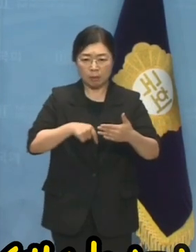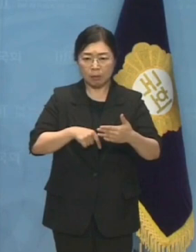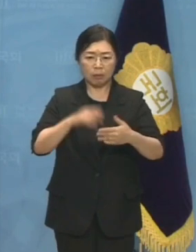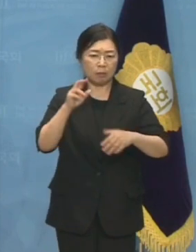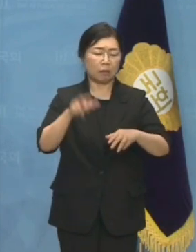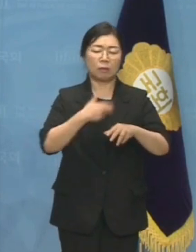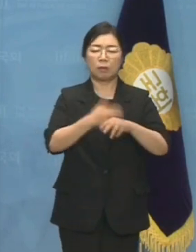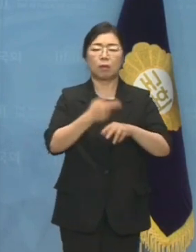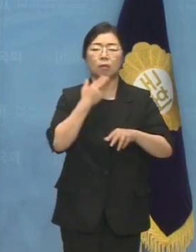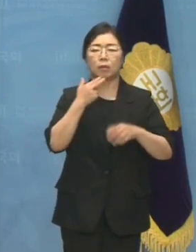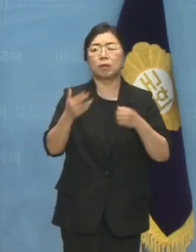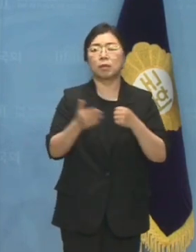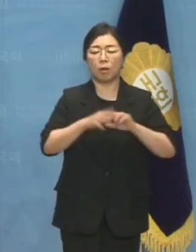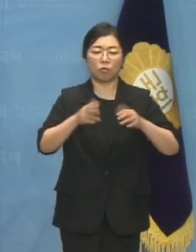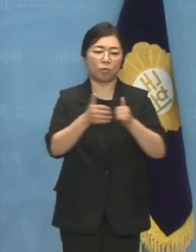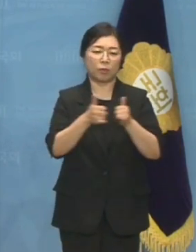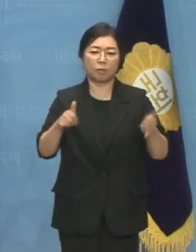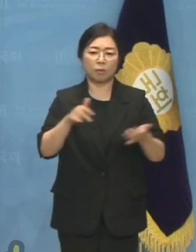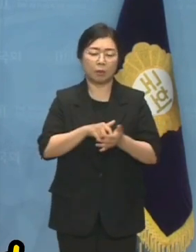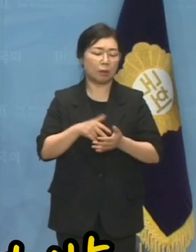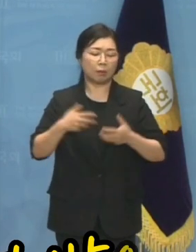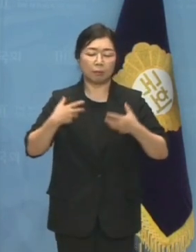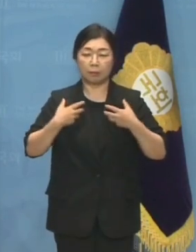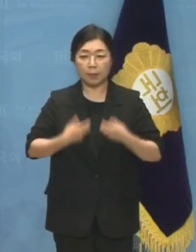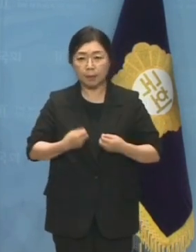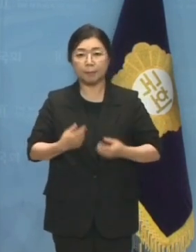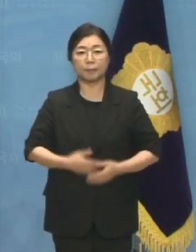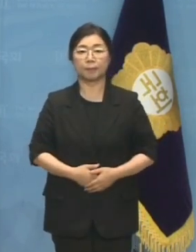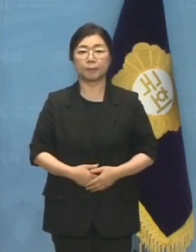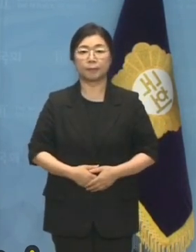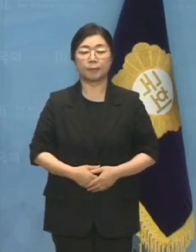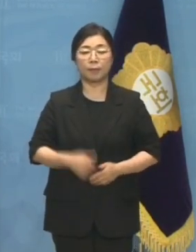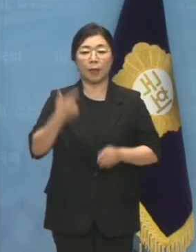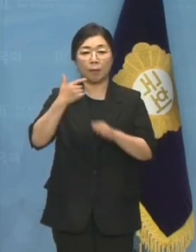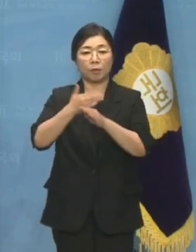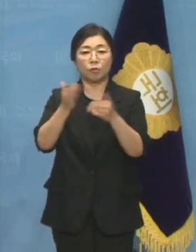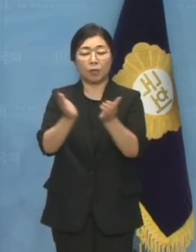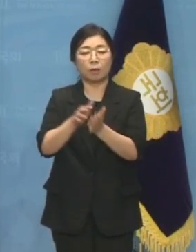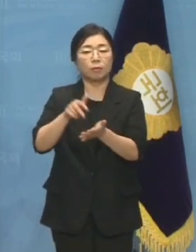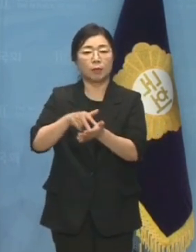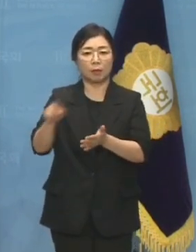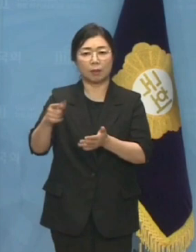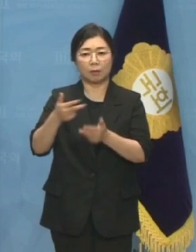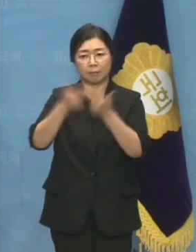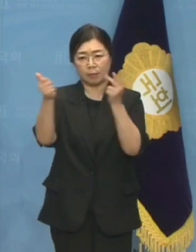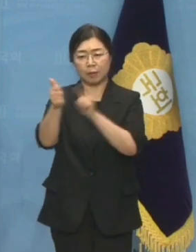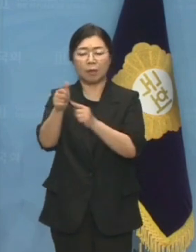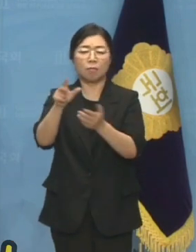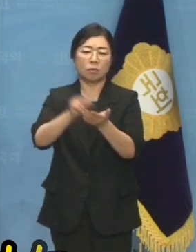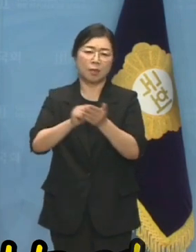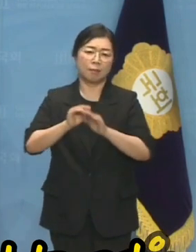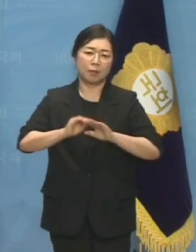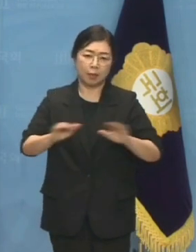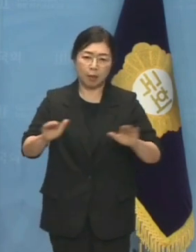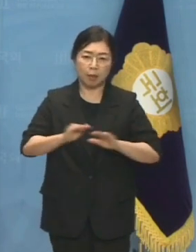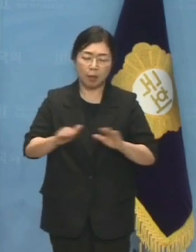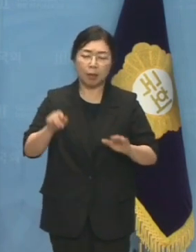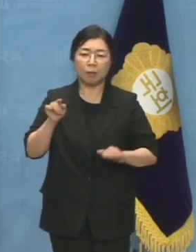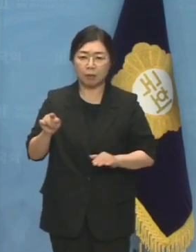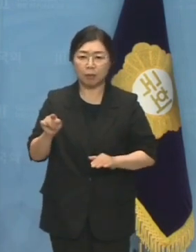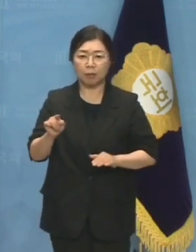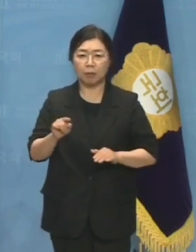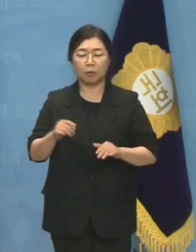셈입니다. 민주당 혁신의 철발은 그 무엇도 아닌 이 대표의 사벌 리스크 해소라는 것을